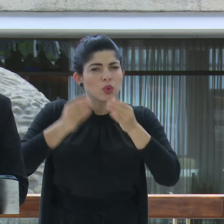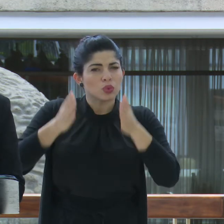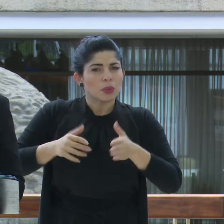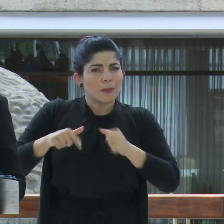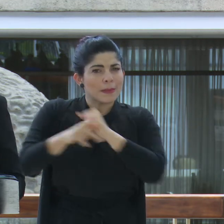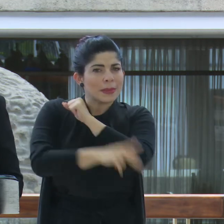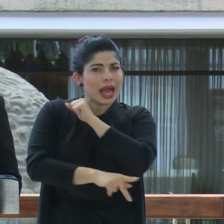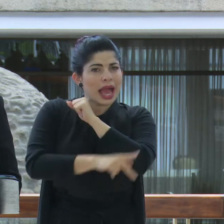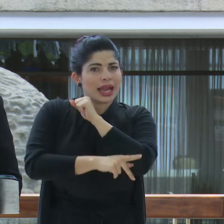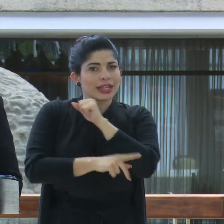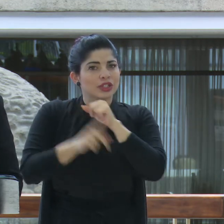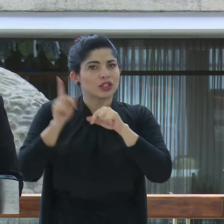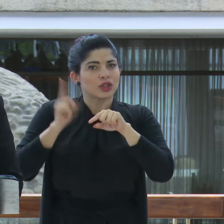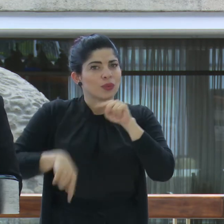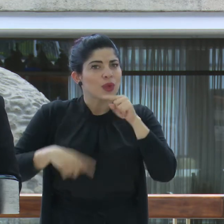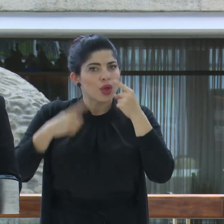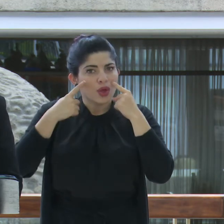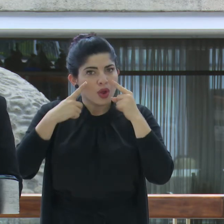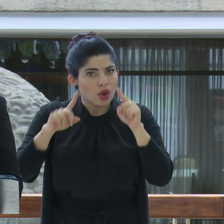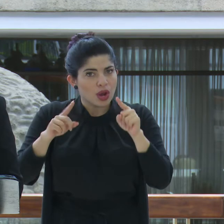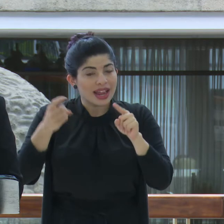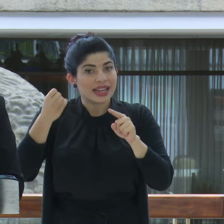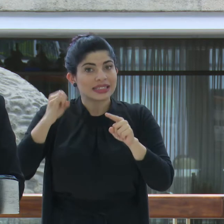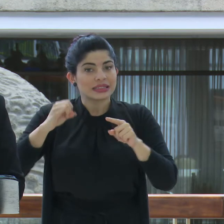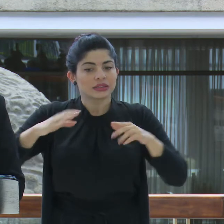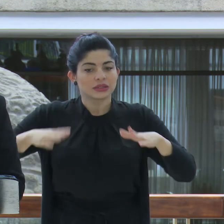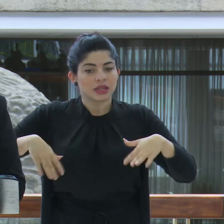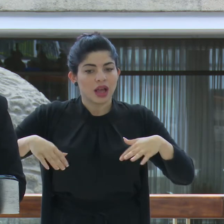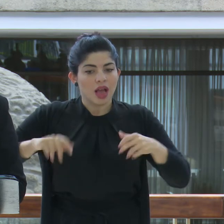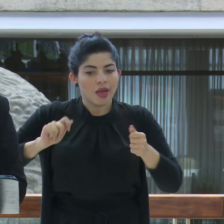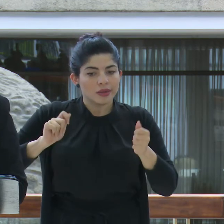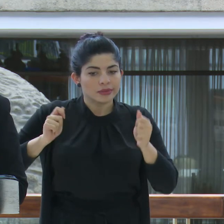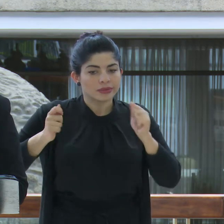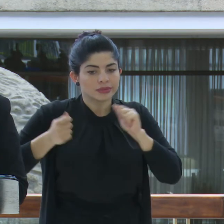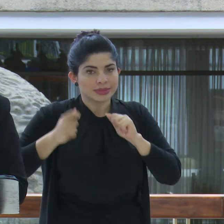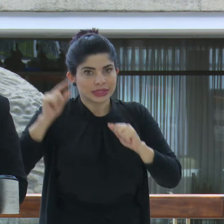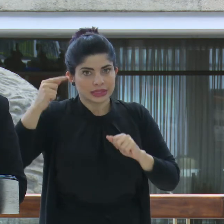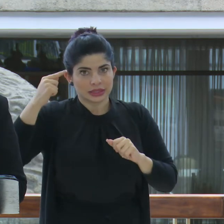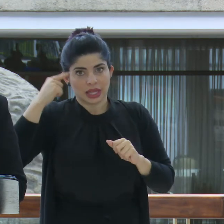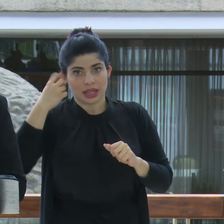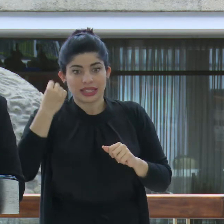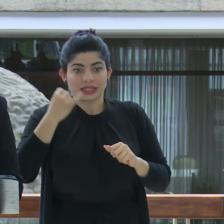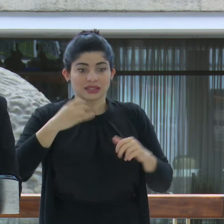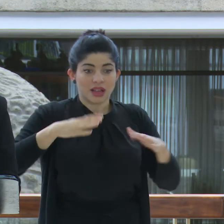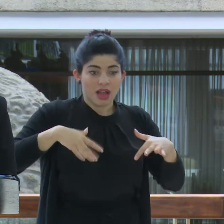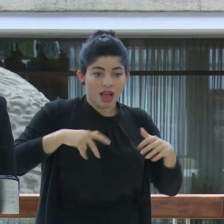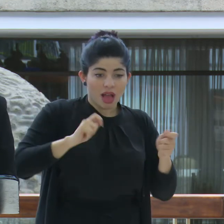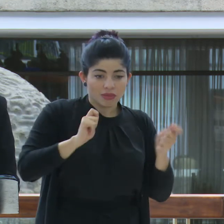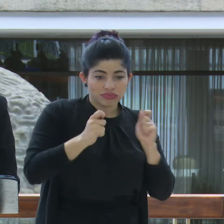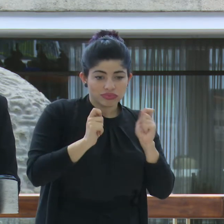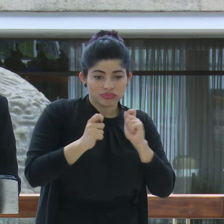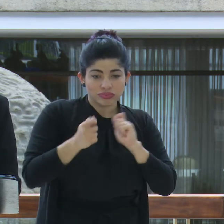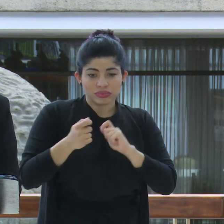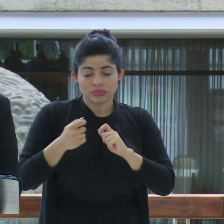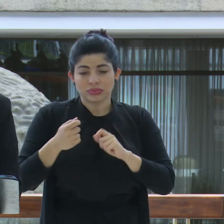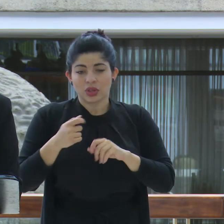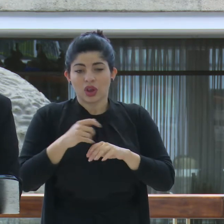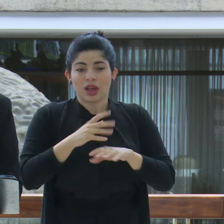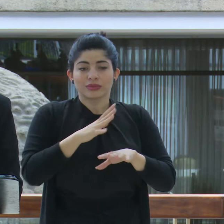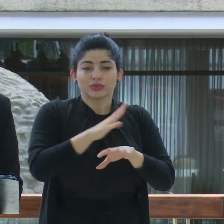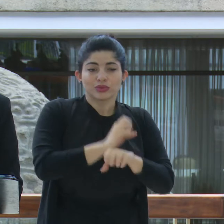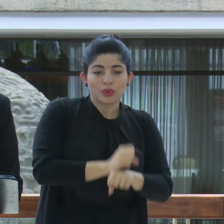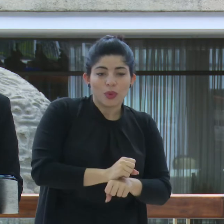país no se puede alcanzar sin transformar nuestro estado, sin transformar muchas de las prácticas y de las